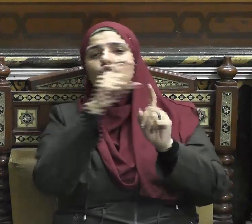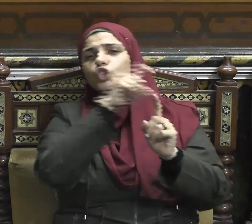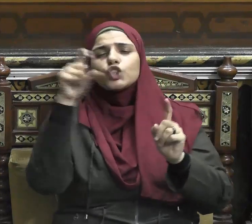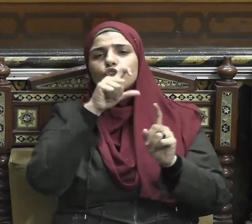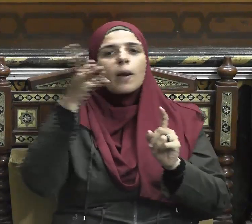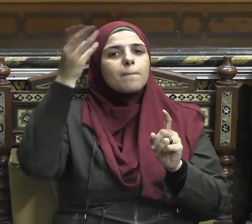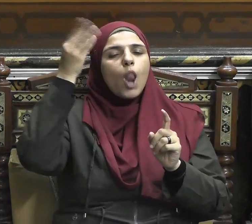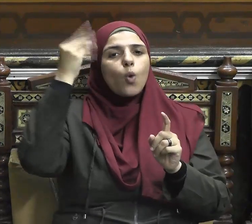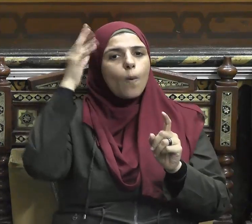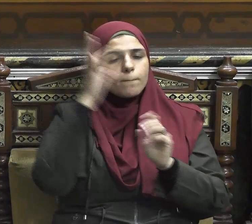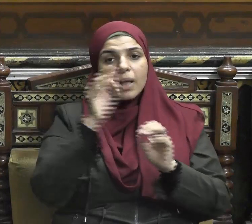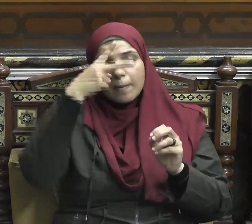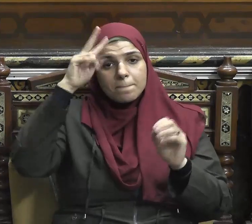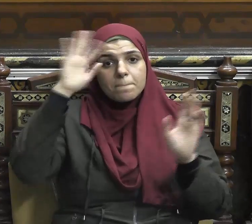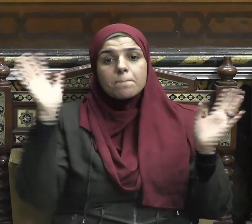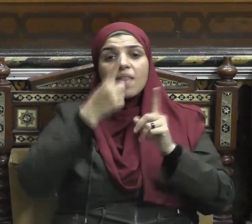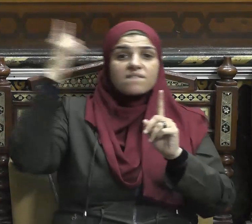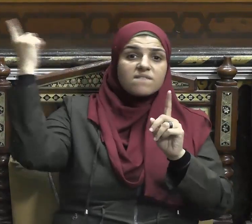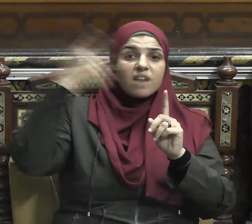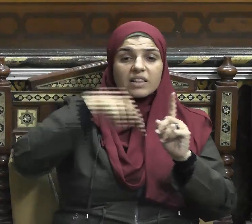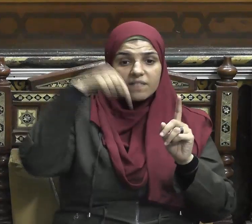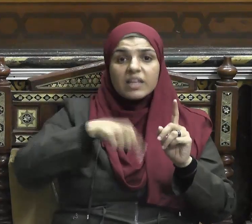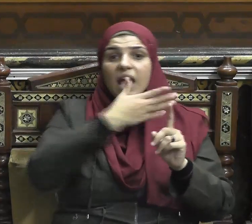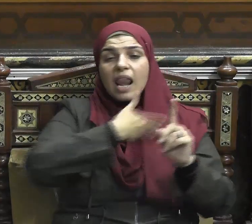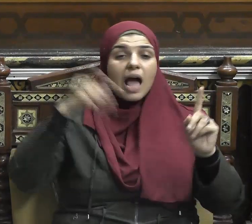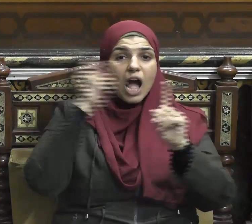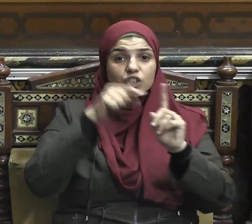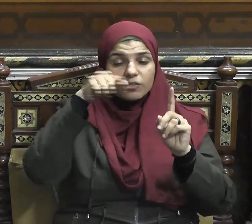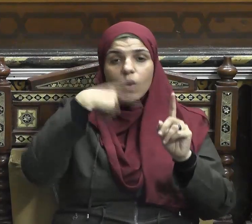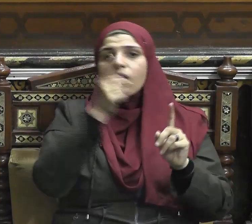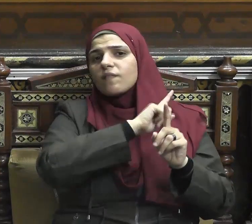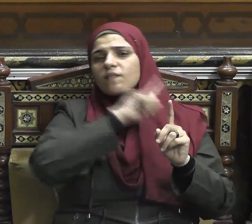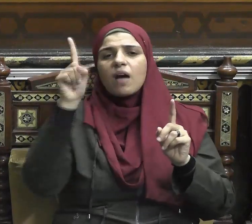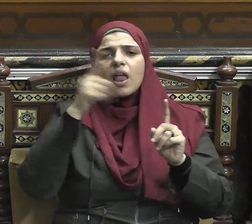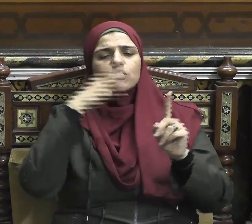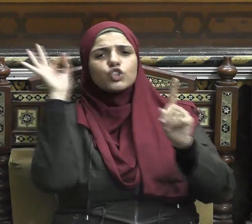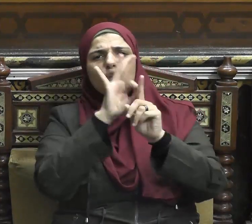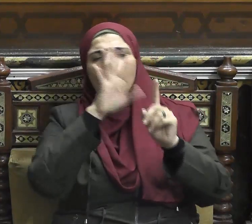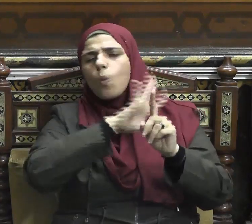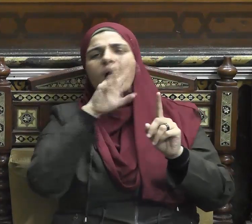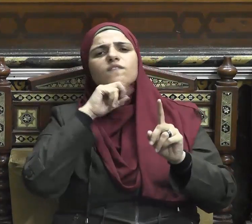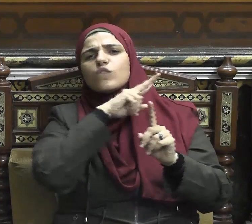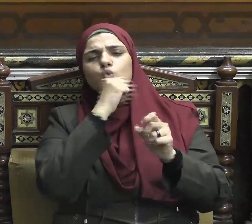كما أن الحج التزام سلوكي واخلاقي